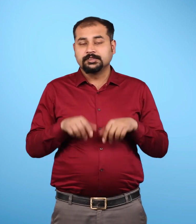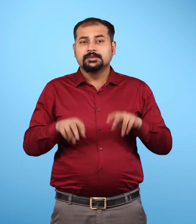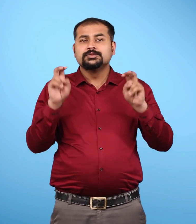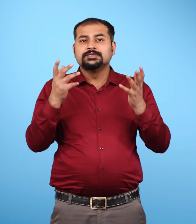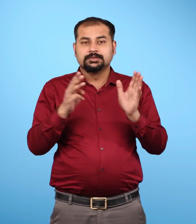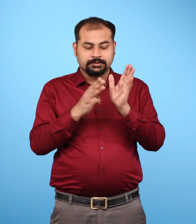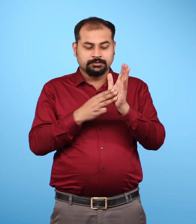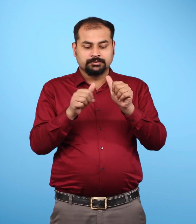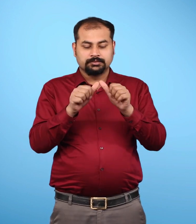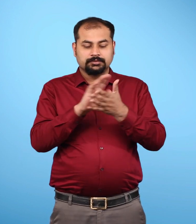महासागर